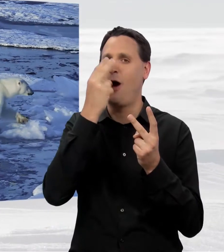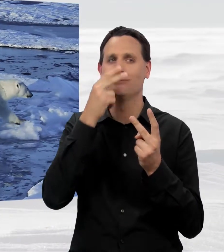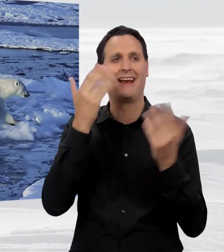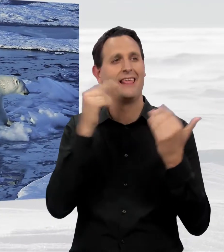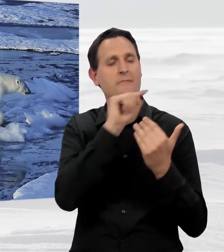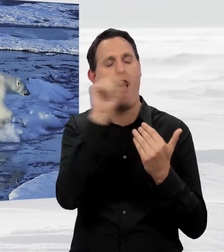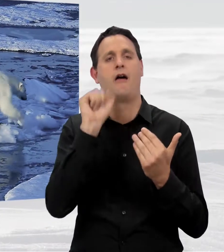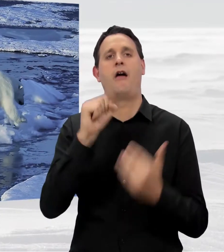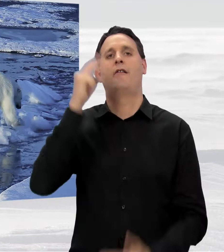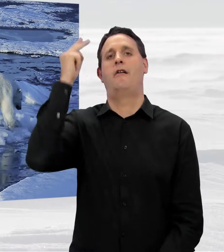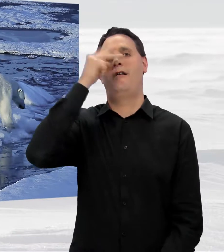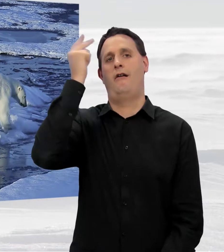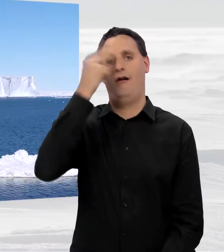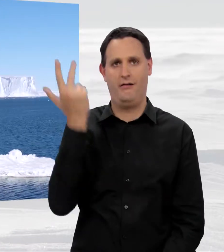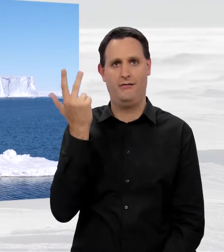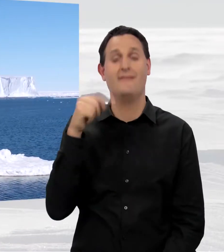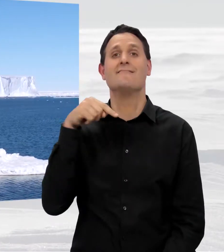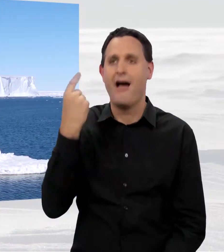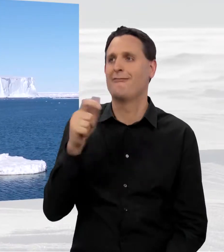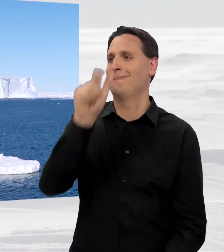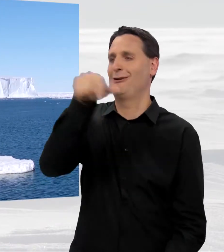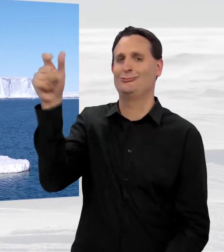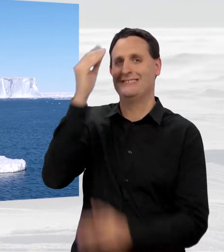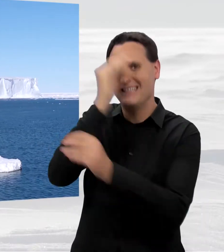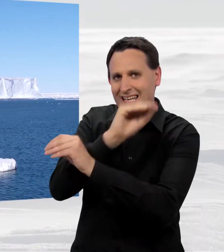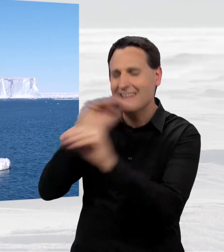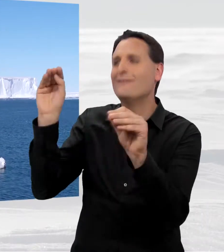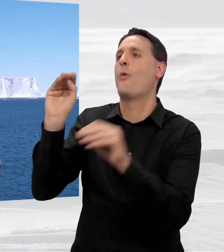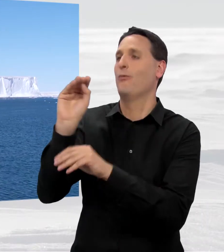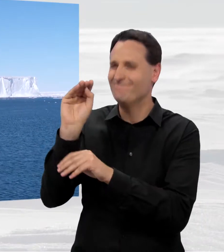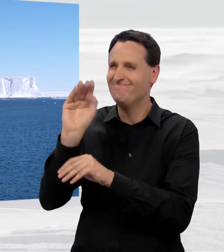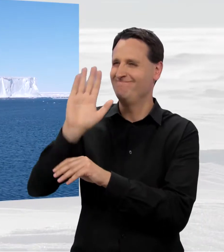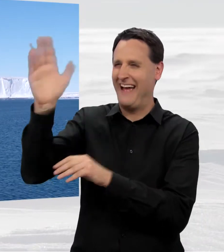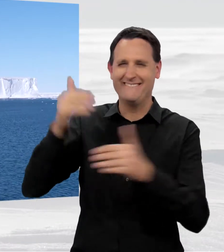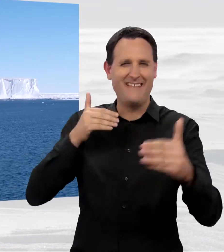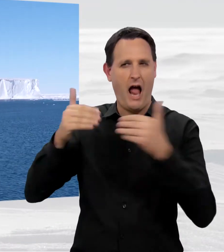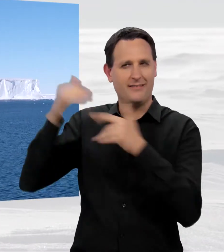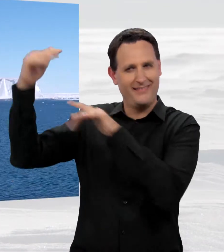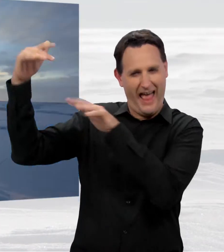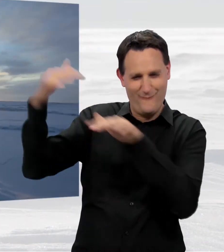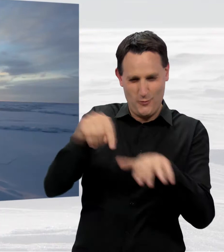Um den Menschen möglichst zuverlässig sagen zu können, wie sie die Welt durch ihr Handeln verändern.